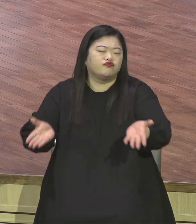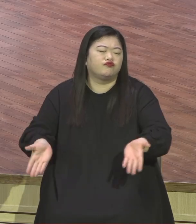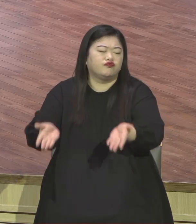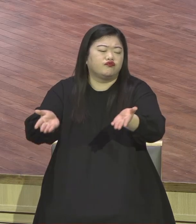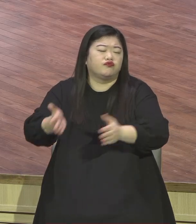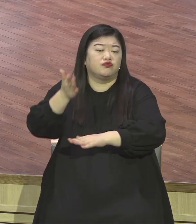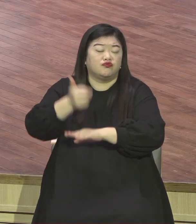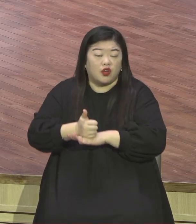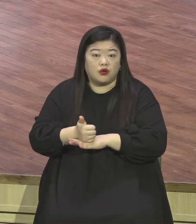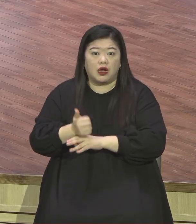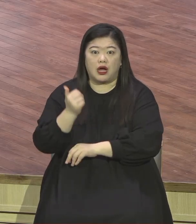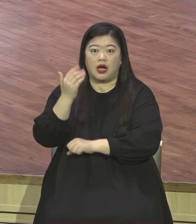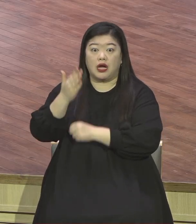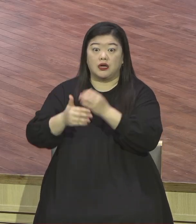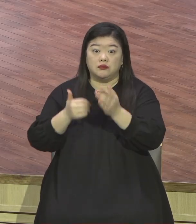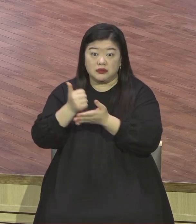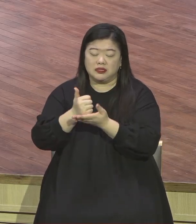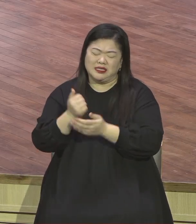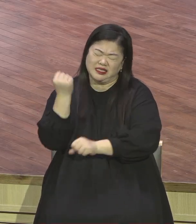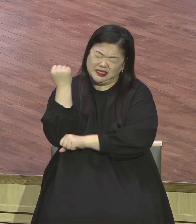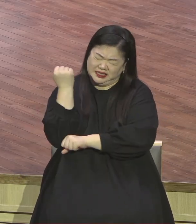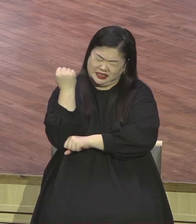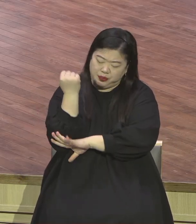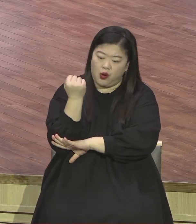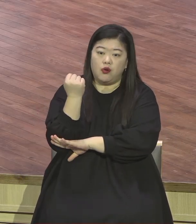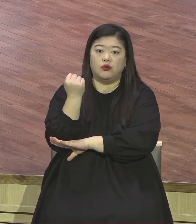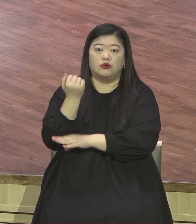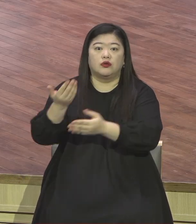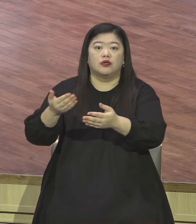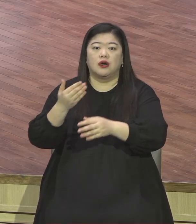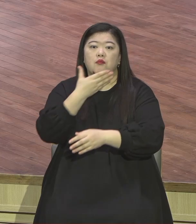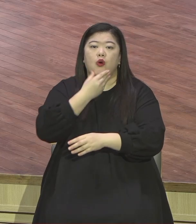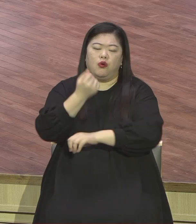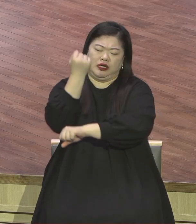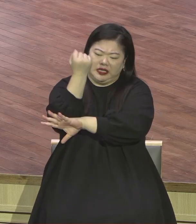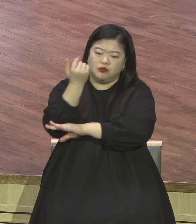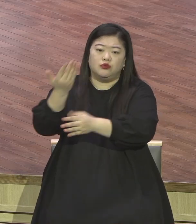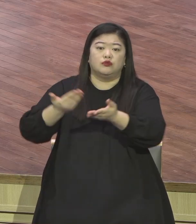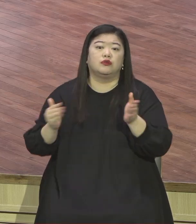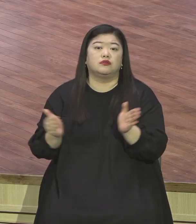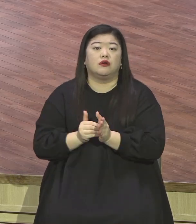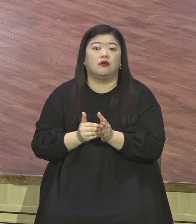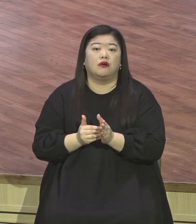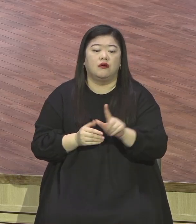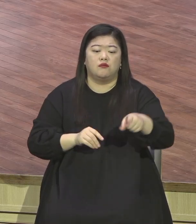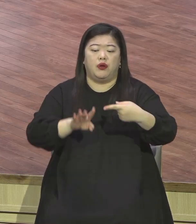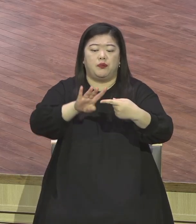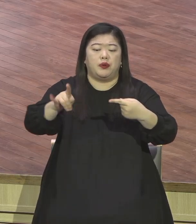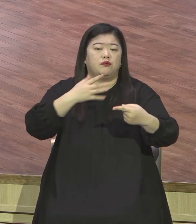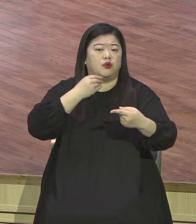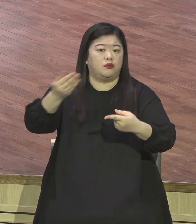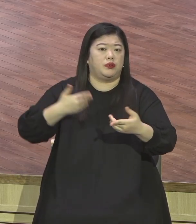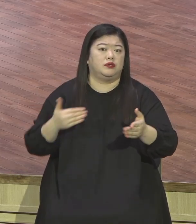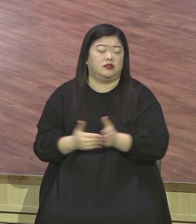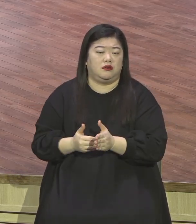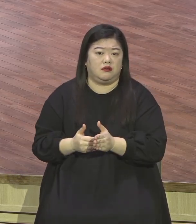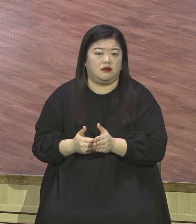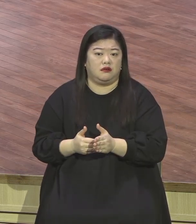건물을 줘버리 우물에 물에 근원을 줘버리죠 근원을 건드리지도 못해 인마누엘을 누리는